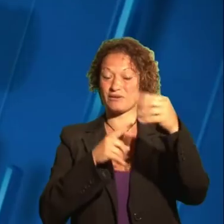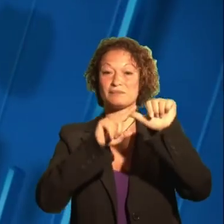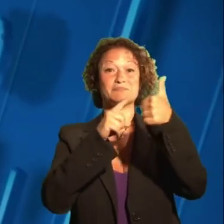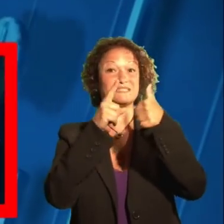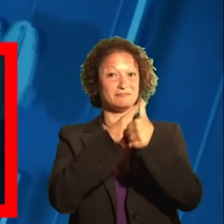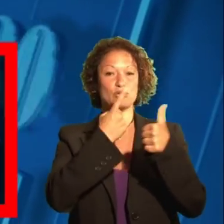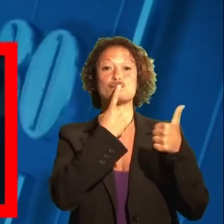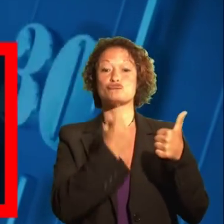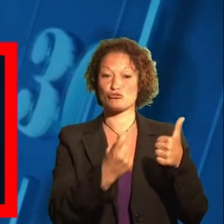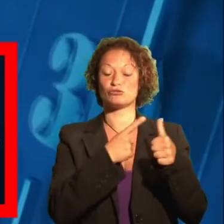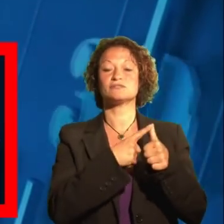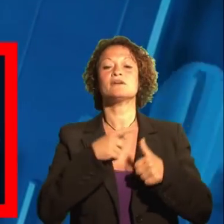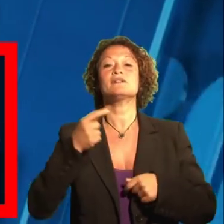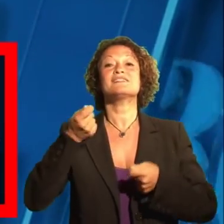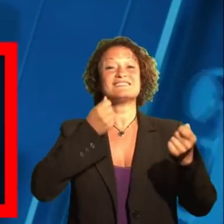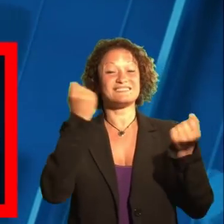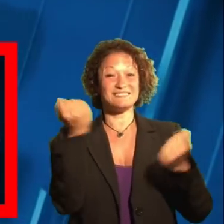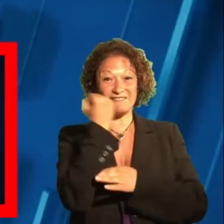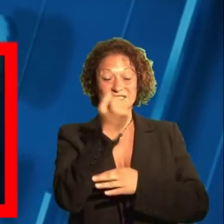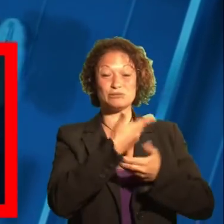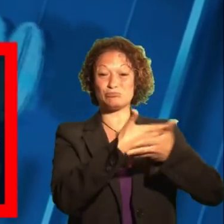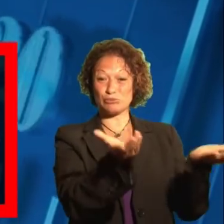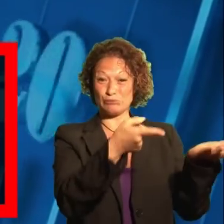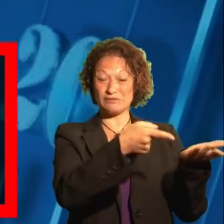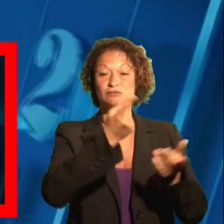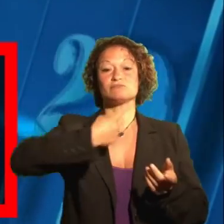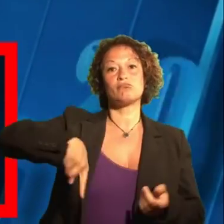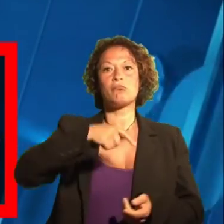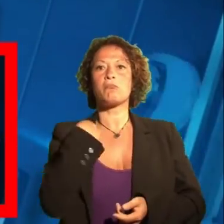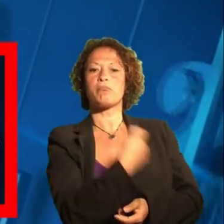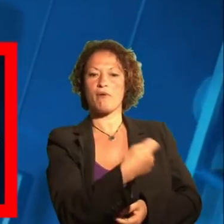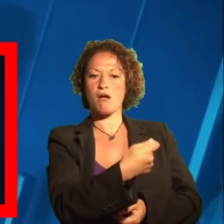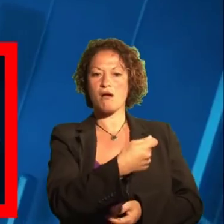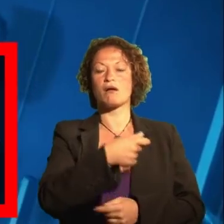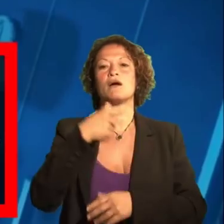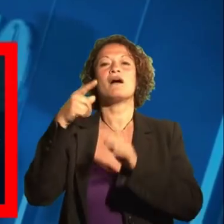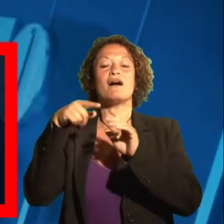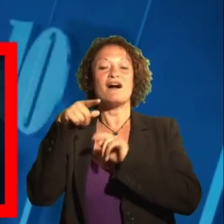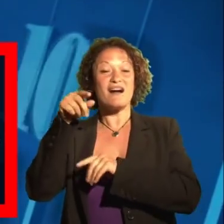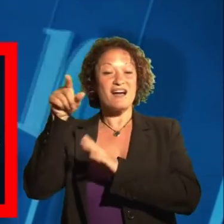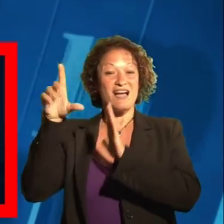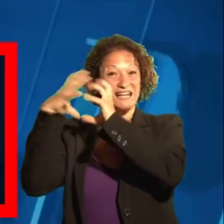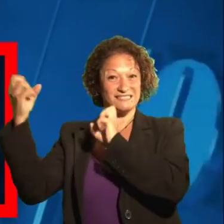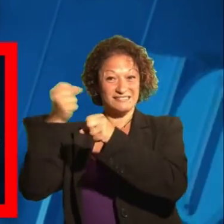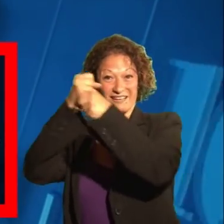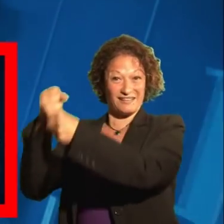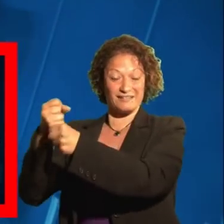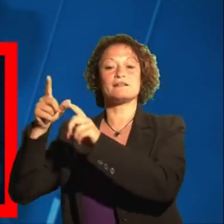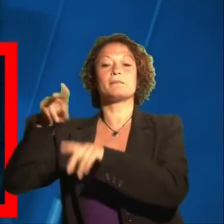I quesiti referendari sono 4. Referendum 1 scheda rossa, modalità di affidamento e gestione dei servizi pubblici locali di